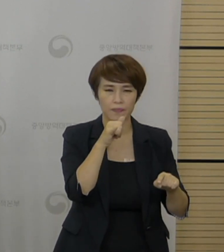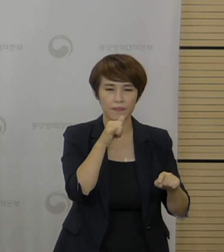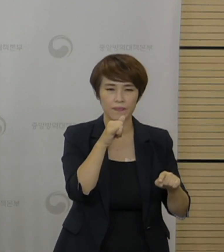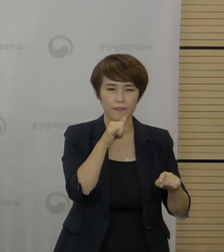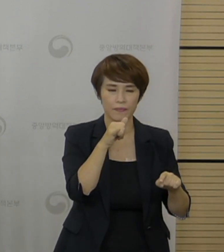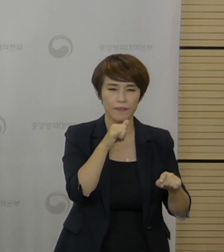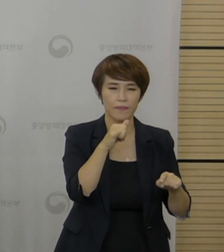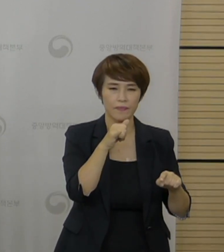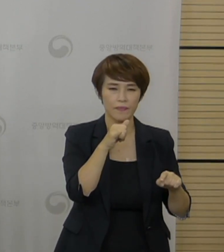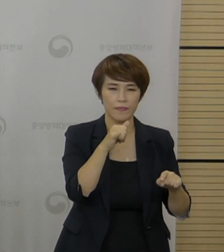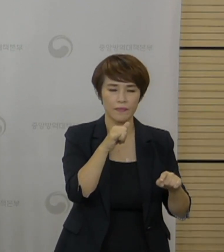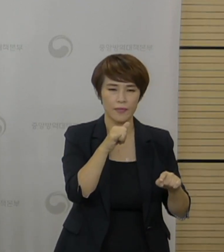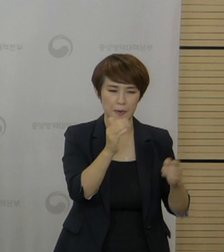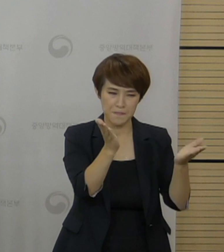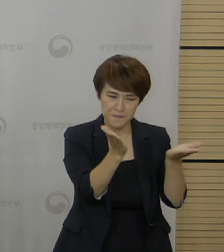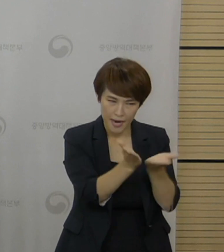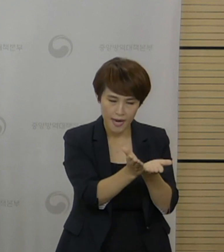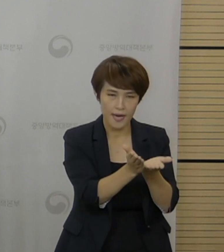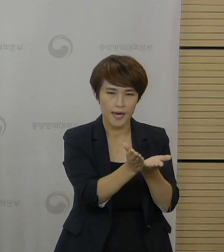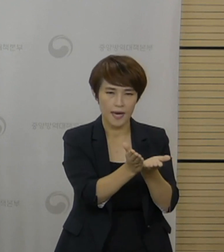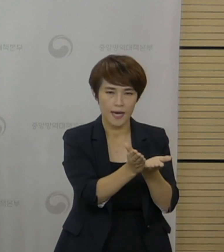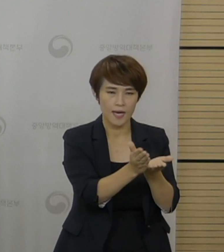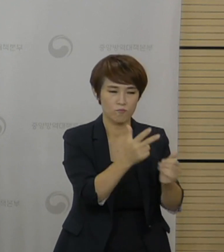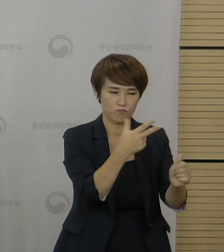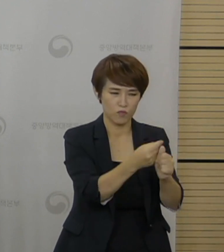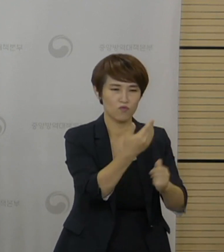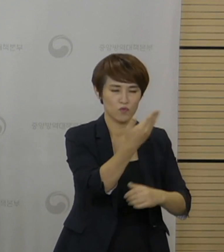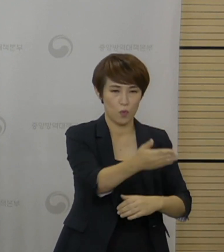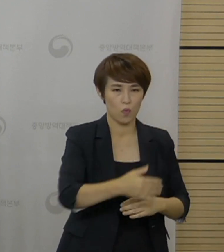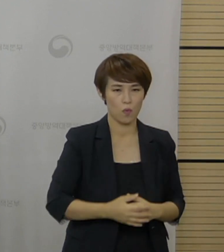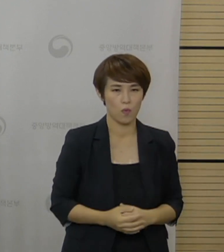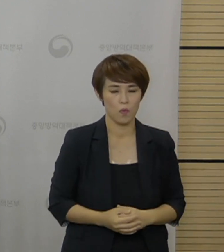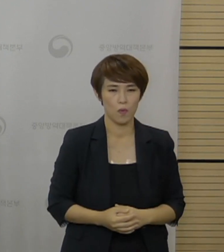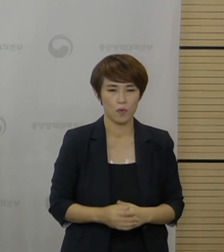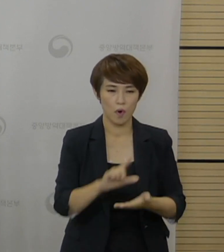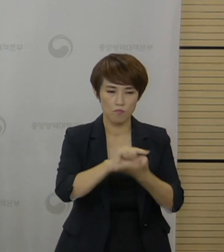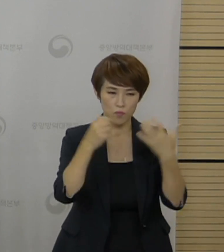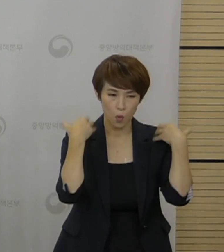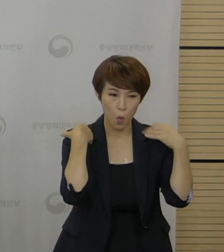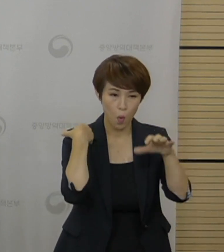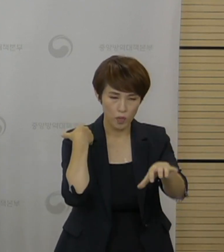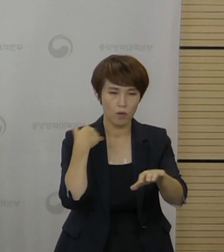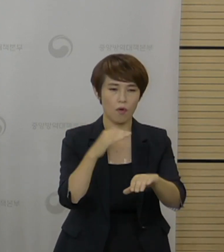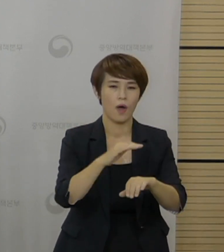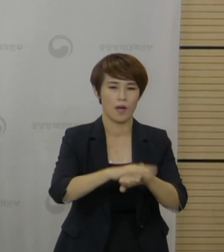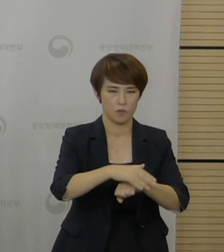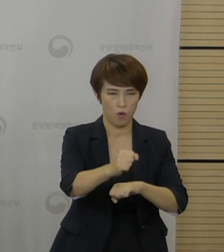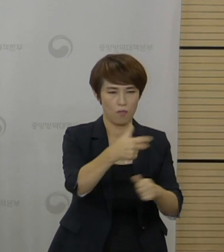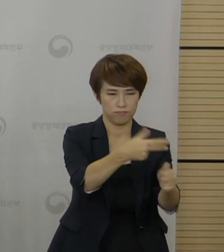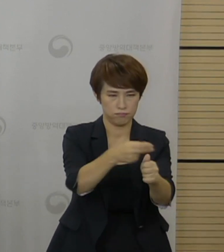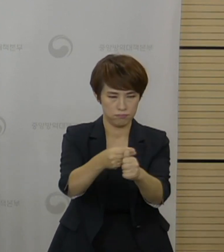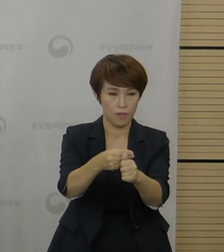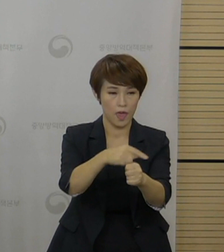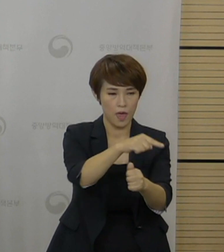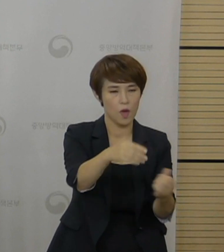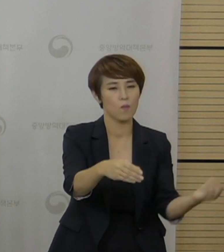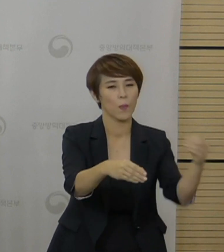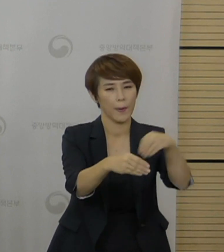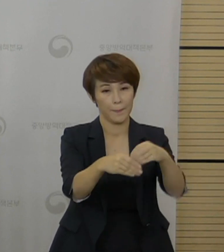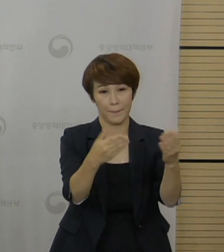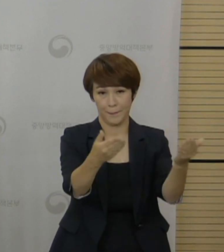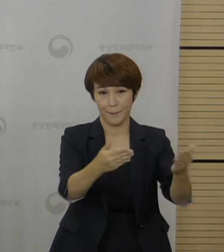사학시대별 맞춤형 대책이라든지 지자체별 자율 접종이라든지 이런 방안을 통해서 포함시키는 방안을